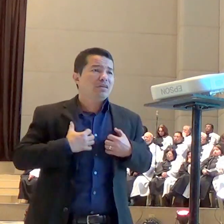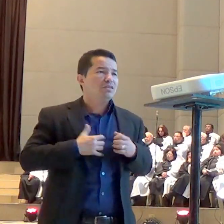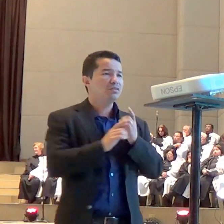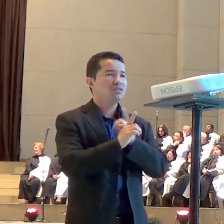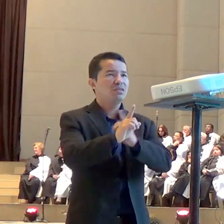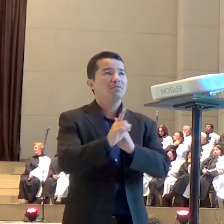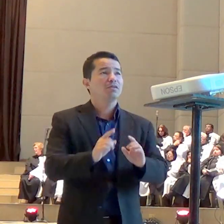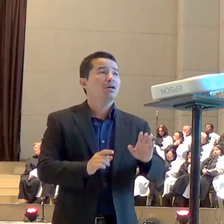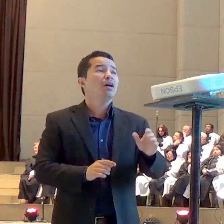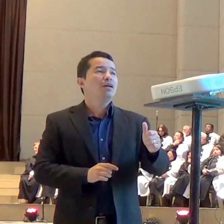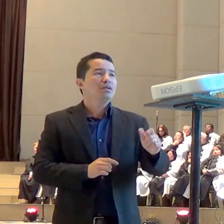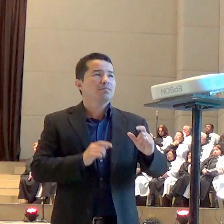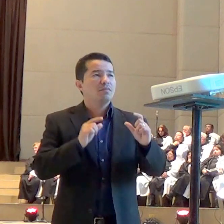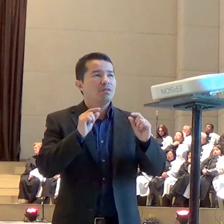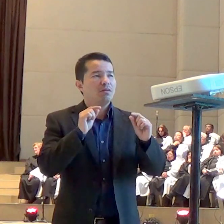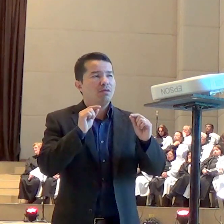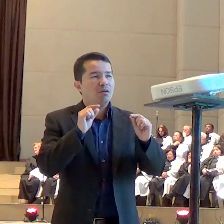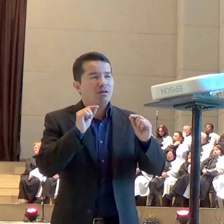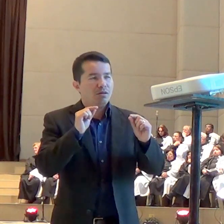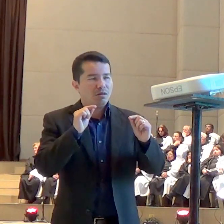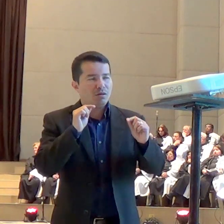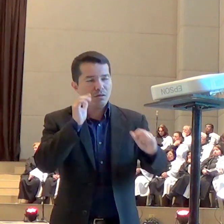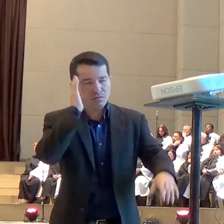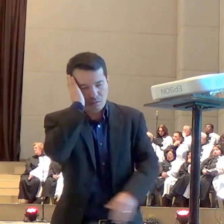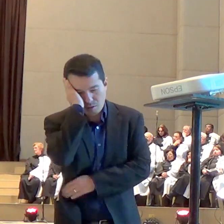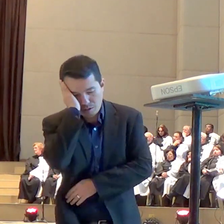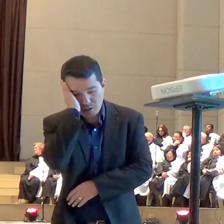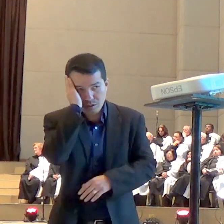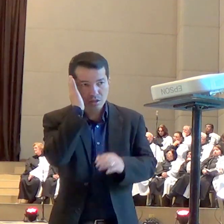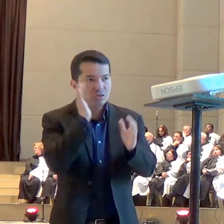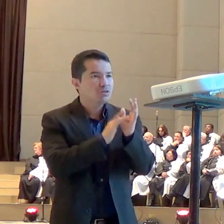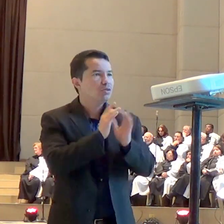dormiam cochilavam o tempo todo Jesus os acordou três vezes